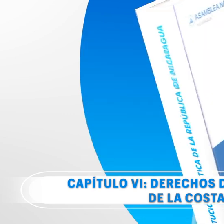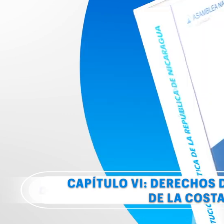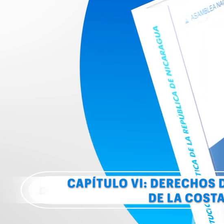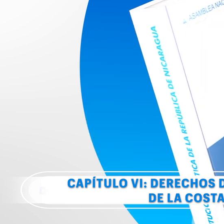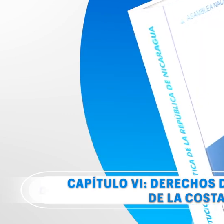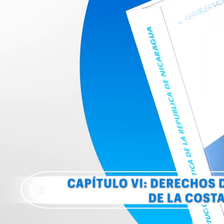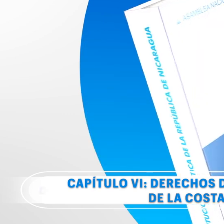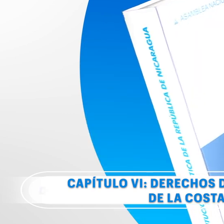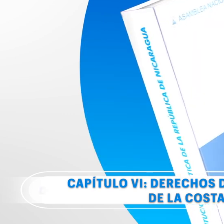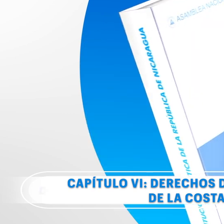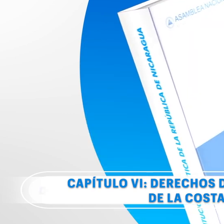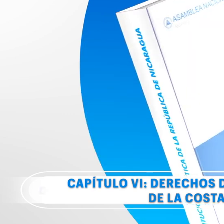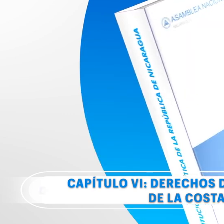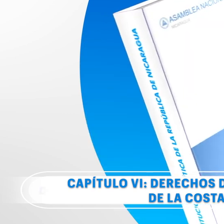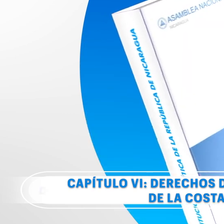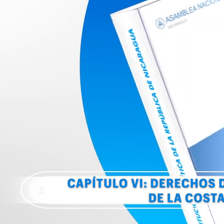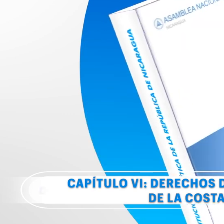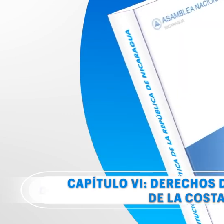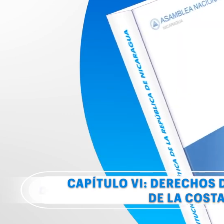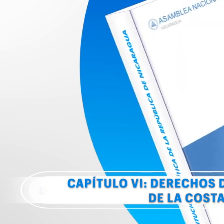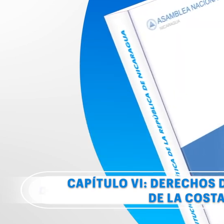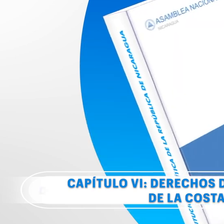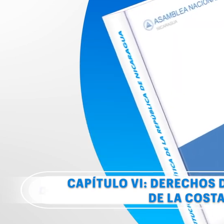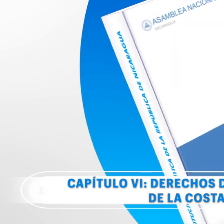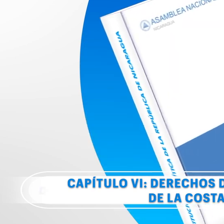Derecho de las Comunidades de la Costa Caribe